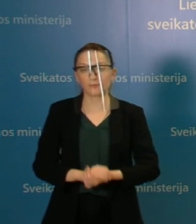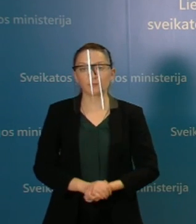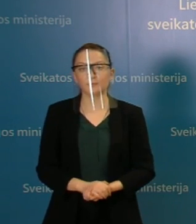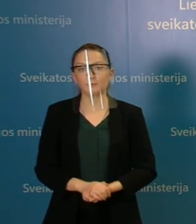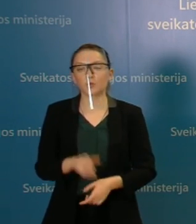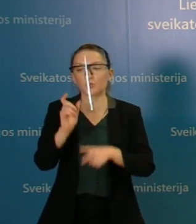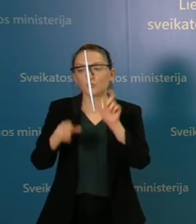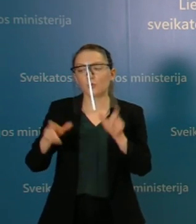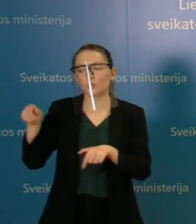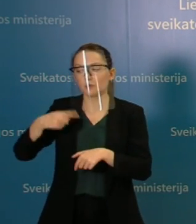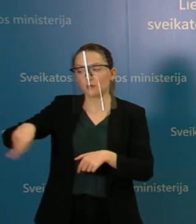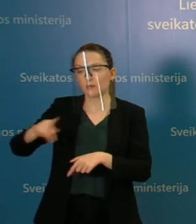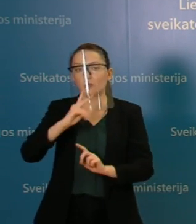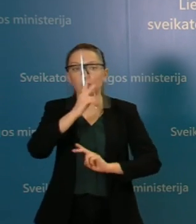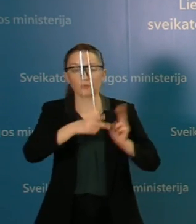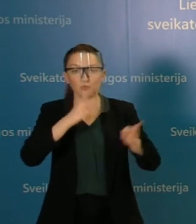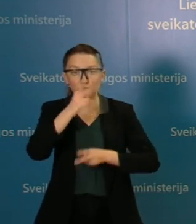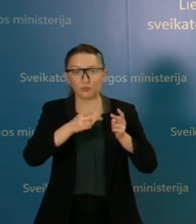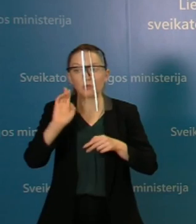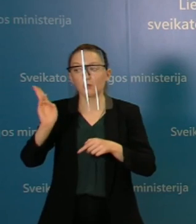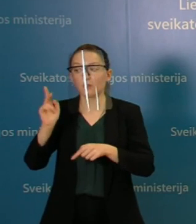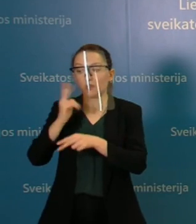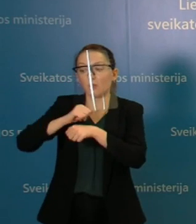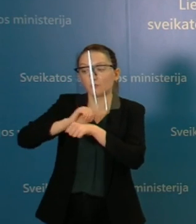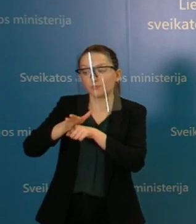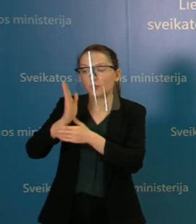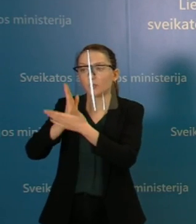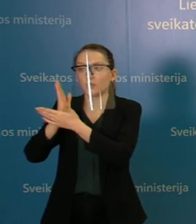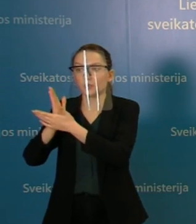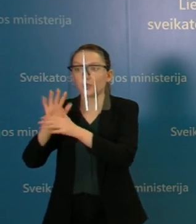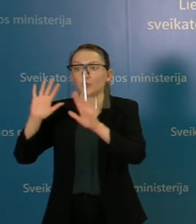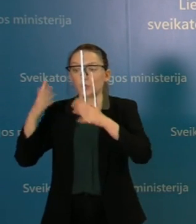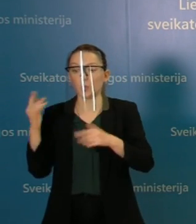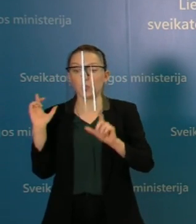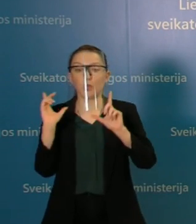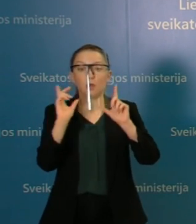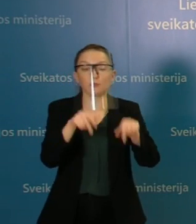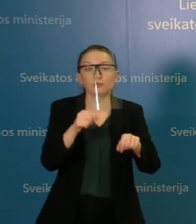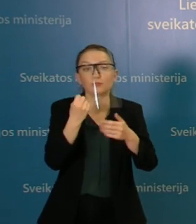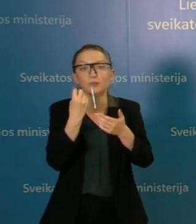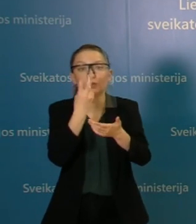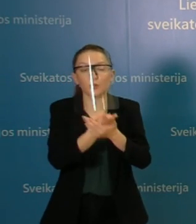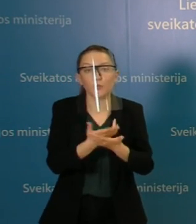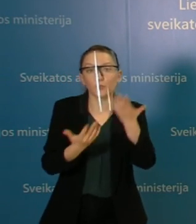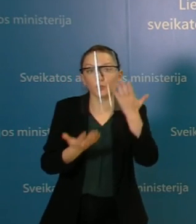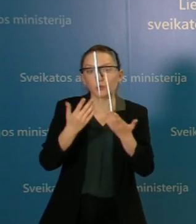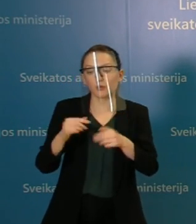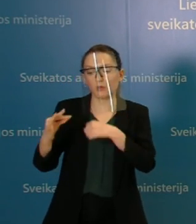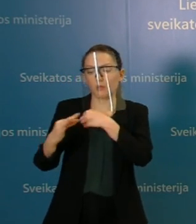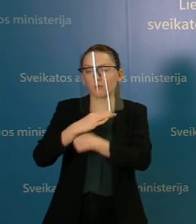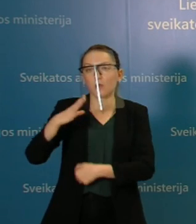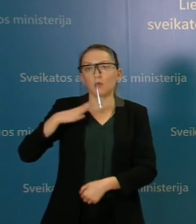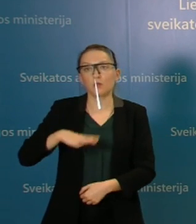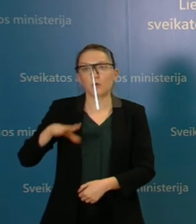gyventojai skundžiasi, tie gyventojai, kurie yra susirgia COVID-u ir atvažiuoja į priemimų skyrius, gydymo įsteigose, kad jie yra priversti